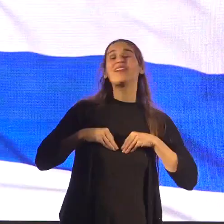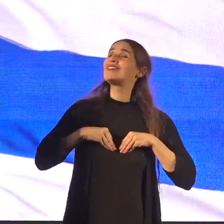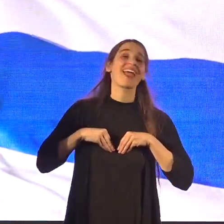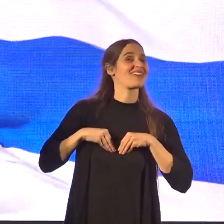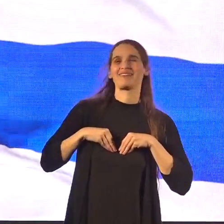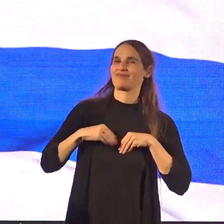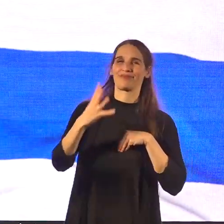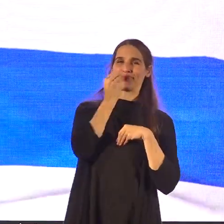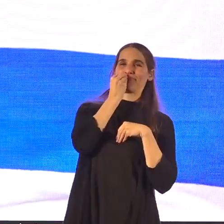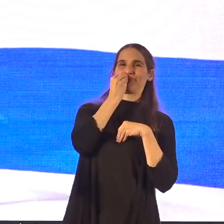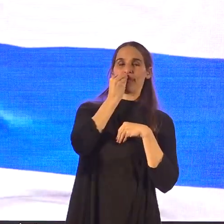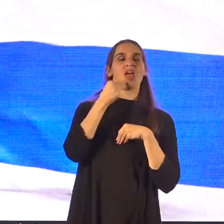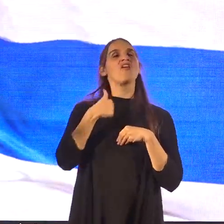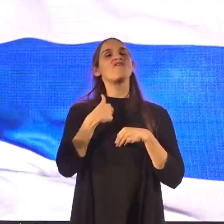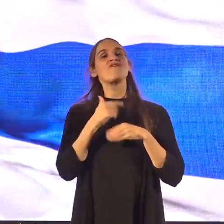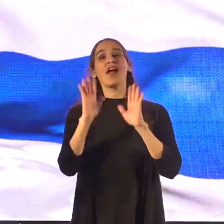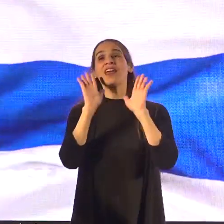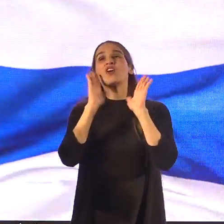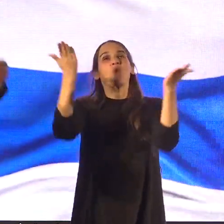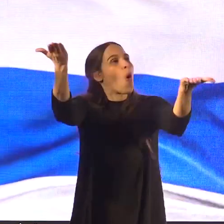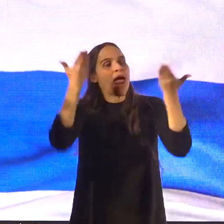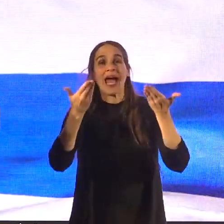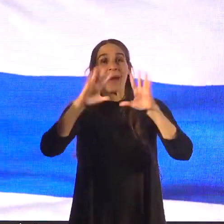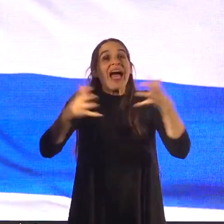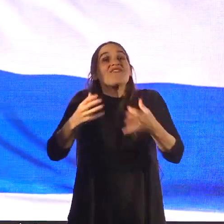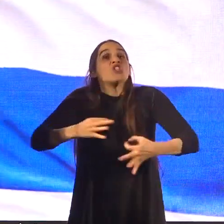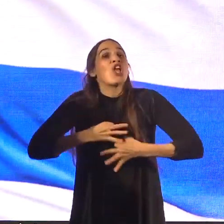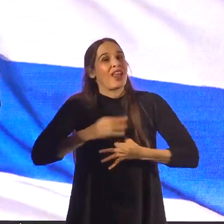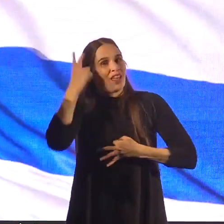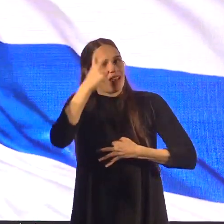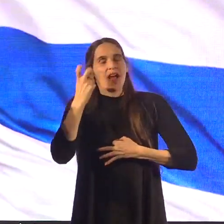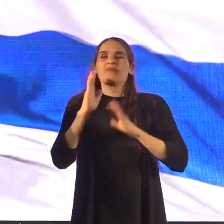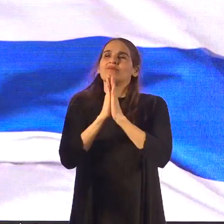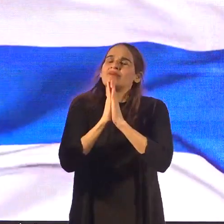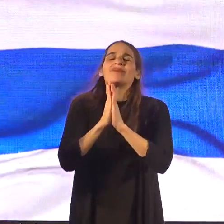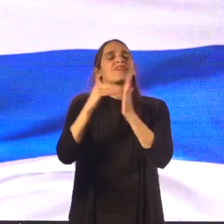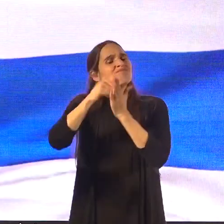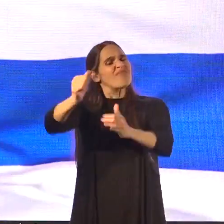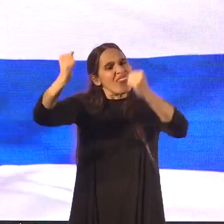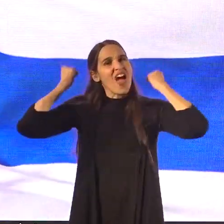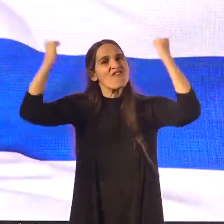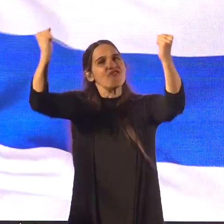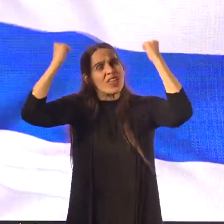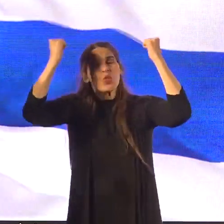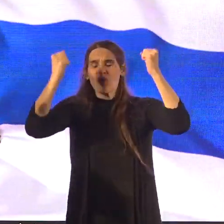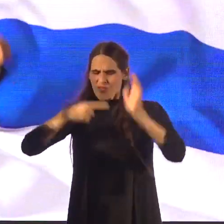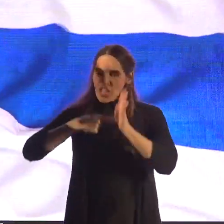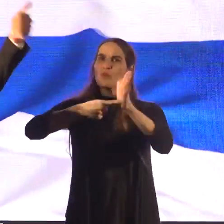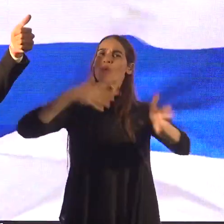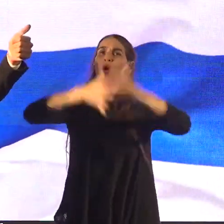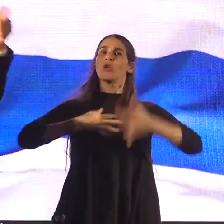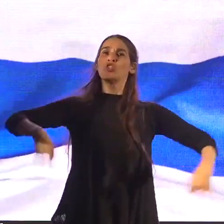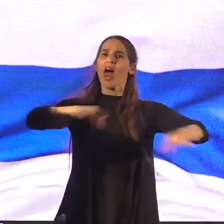להם ואני קורא לכם מכאן לחברה שלי להפגין ולהשמיע את הכל שלנו